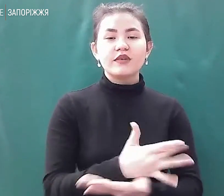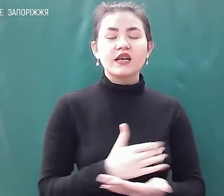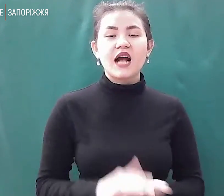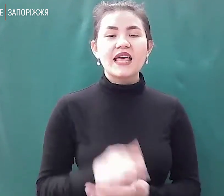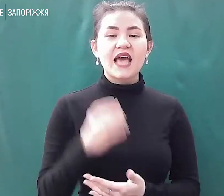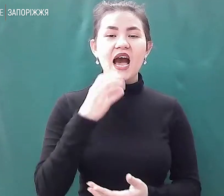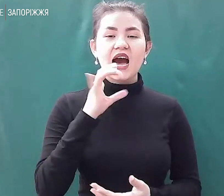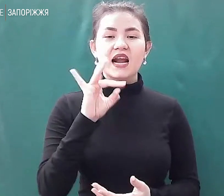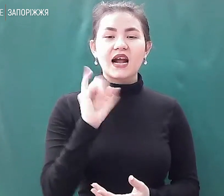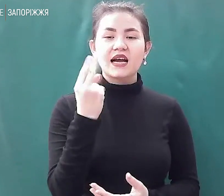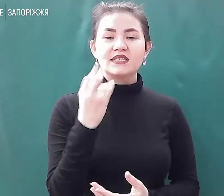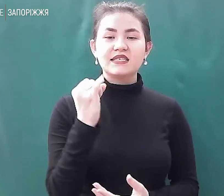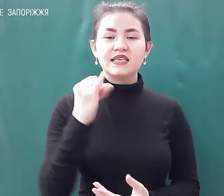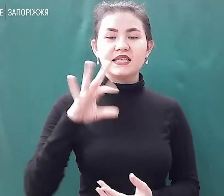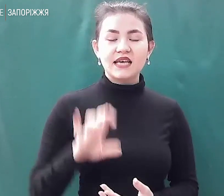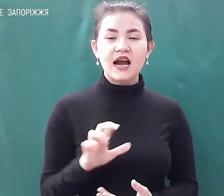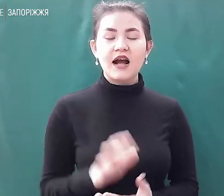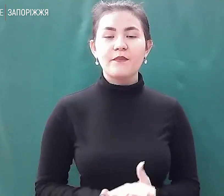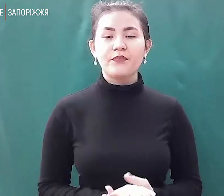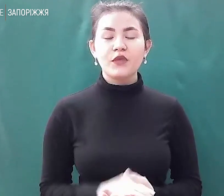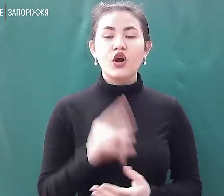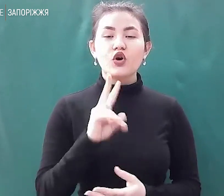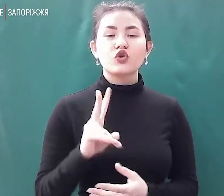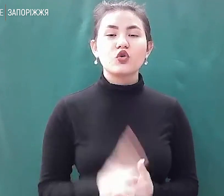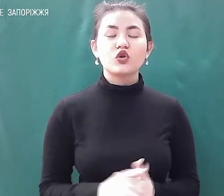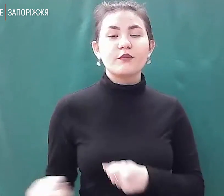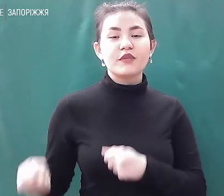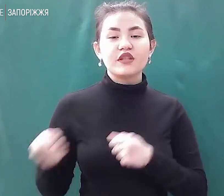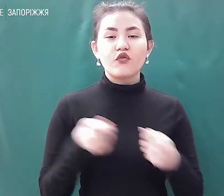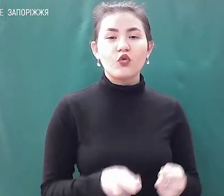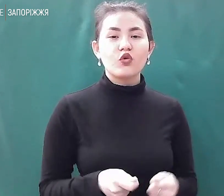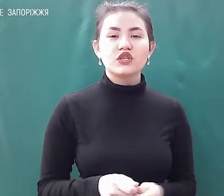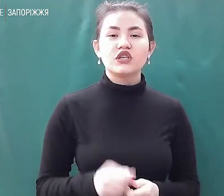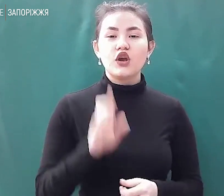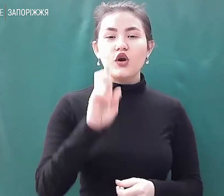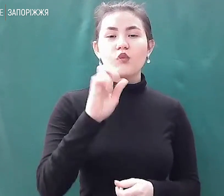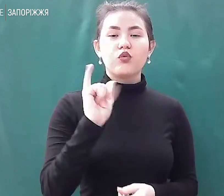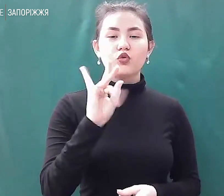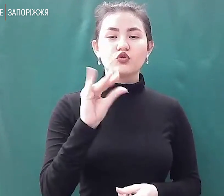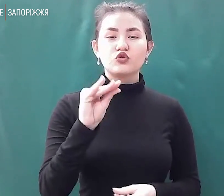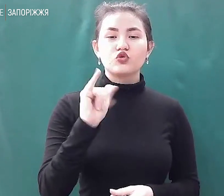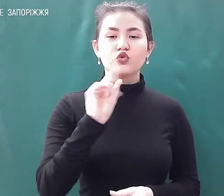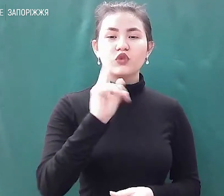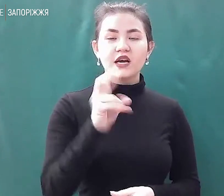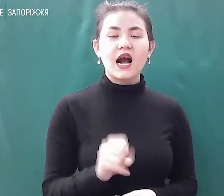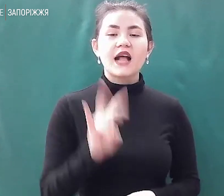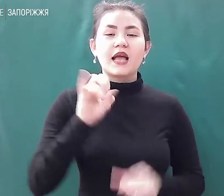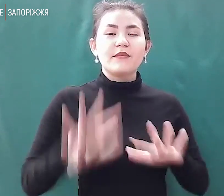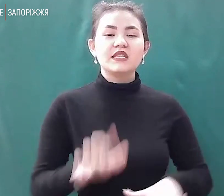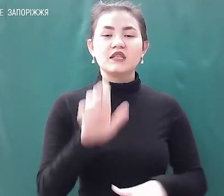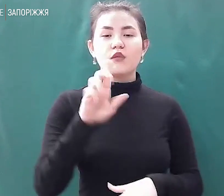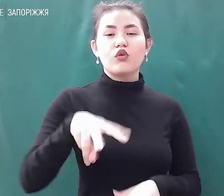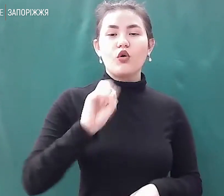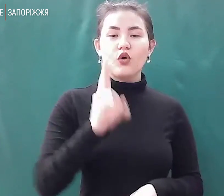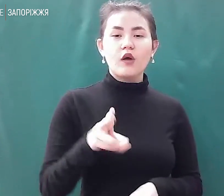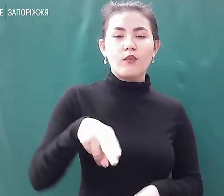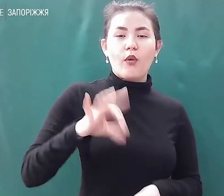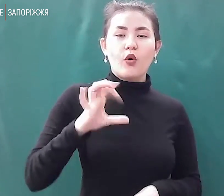хтось підвозить буржуйки або ще щось на блокпости, хтось міжки. Тобто це постійна